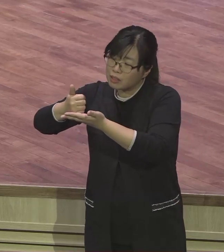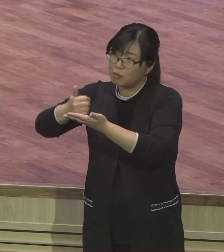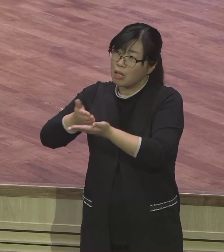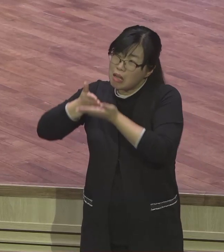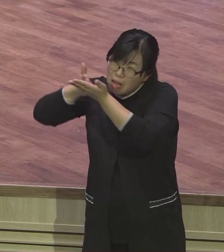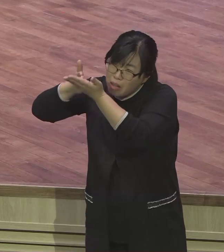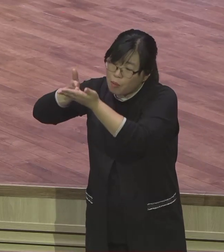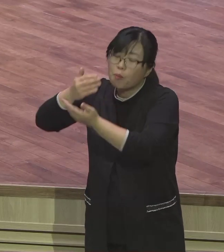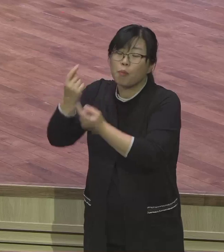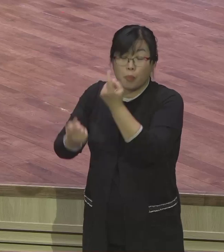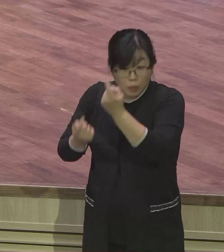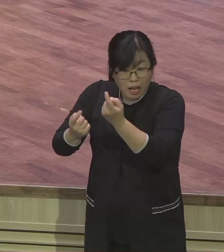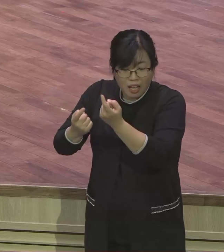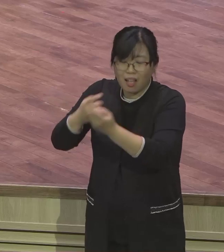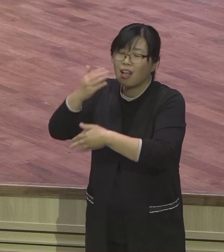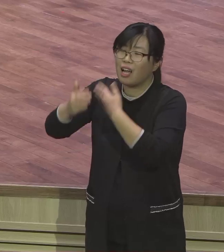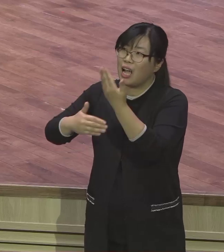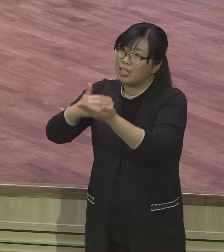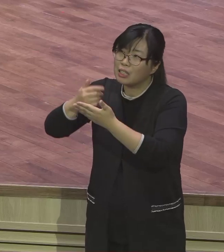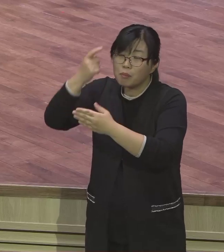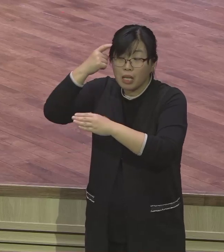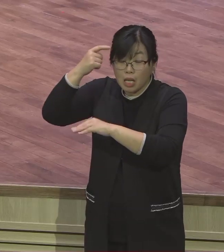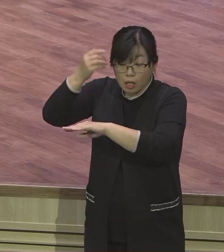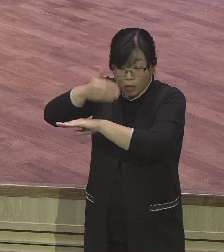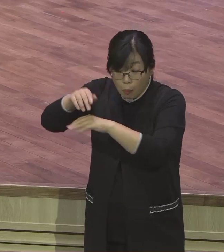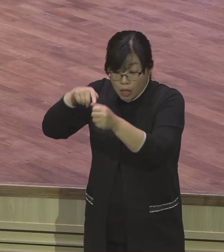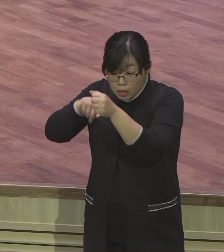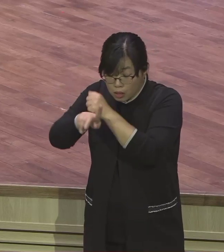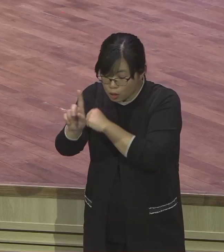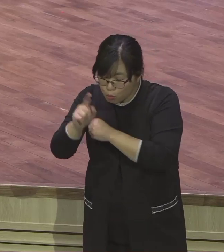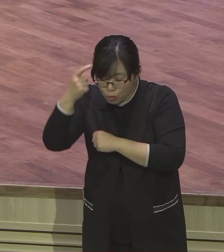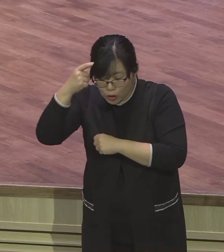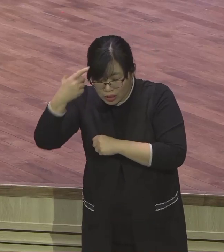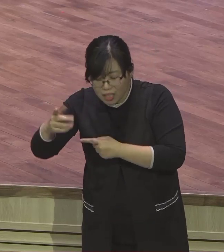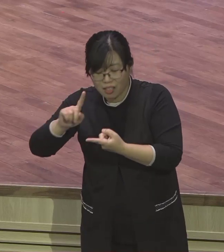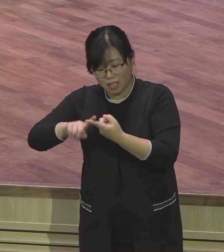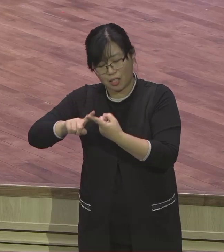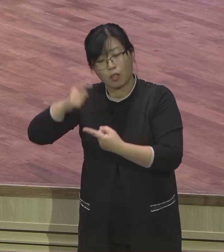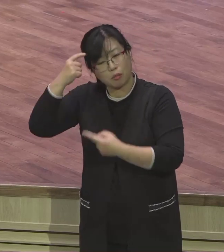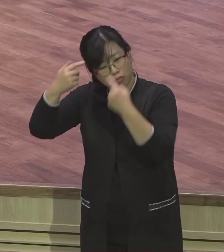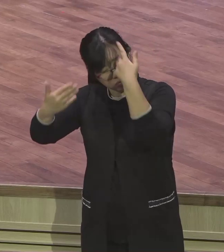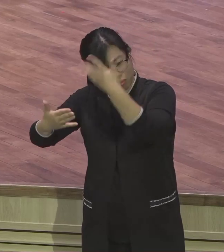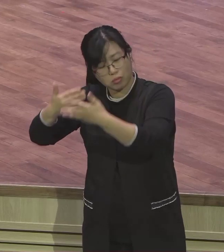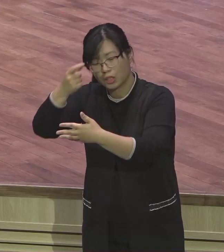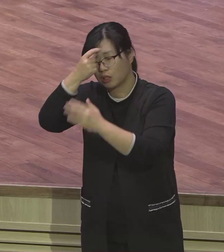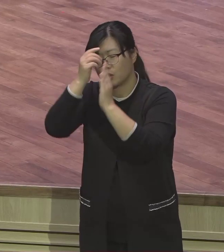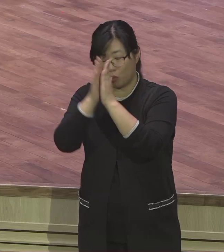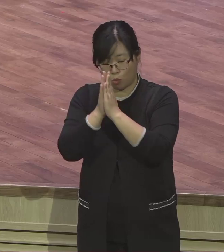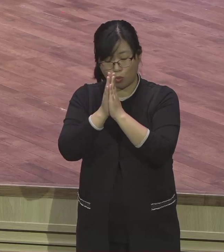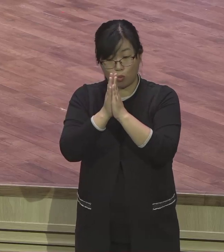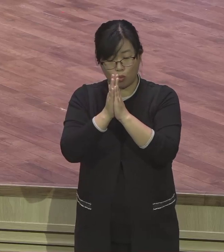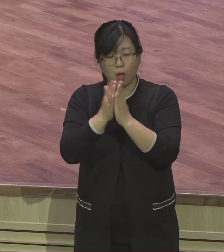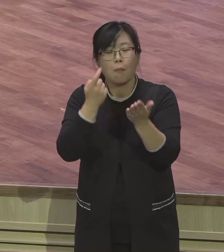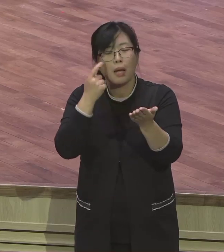사건을 통해서 어떻게 하면 하나님 뜻이 이루어질 것인지를 바라보시기 바랍니다 그거를 발견해야 돼요 그래서